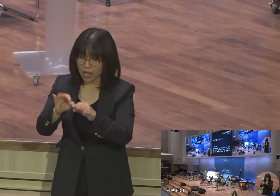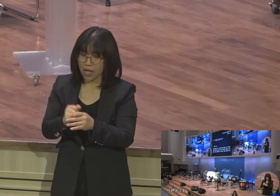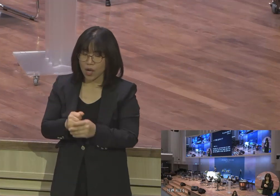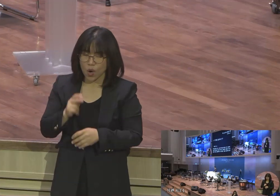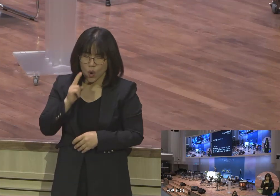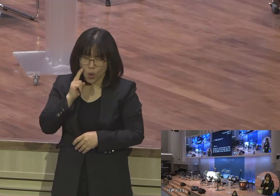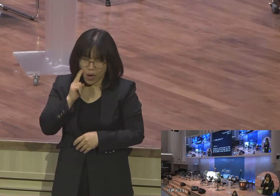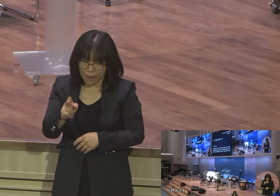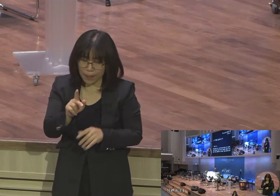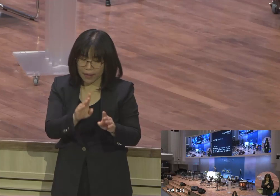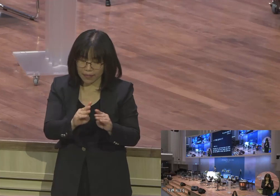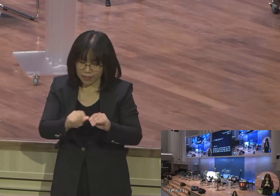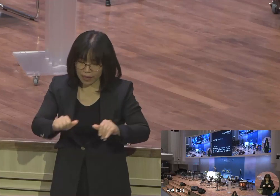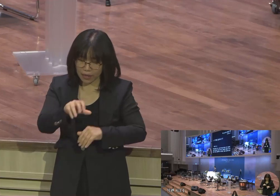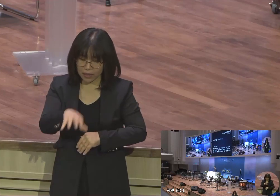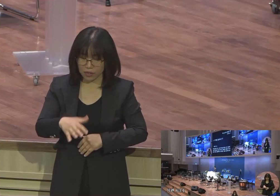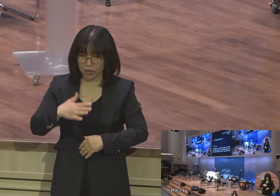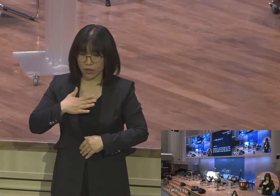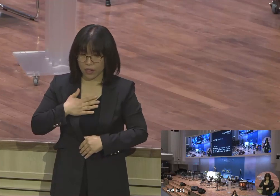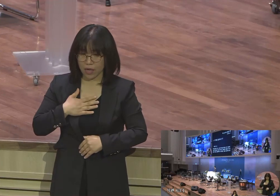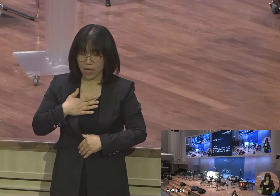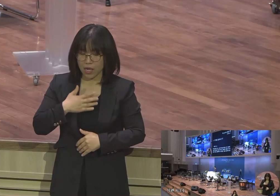갈망하며 내 육체가 주를 악모하나이다